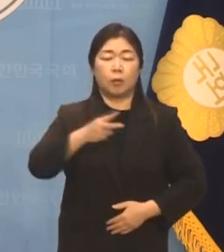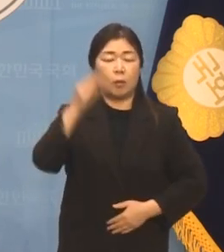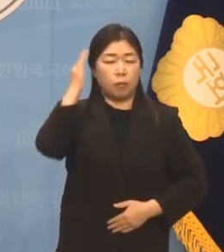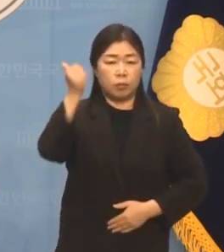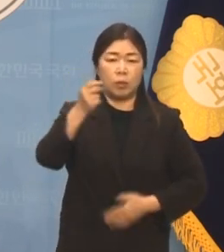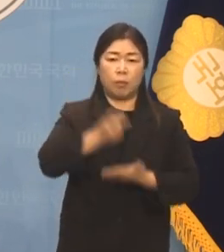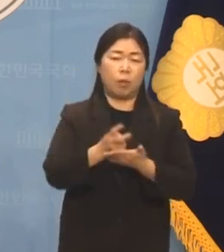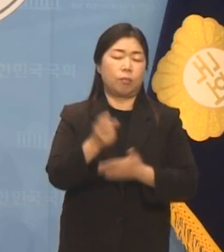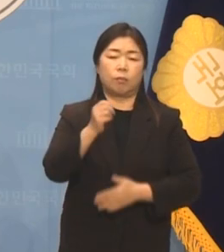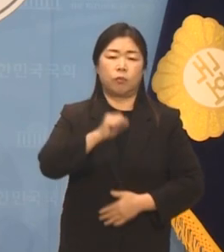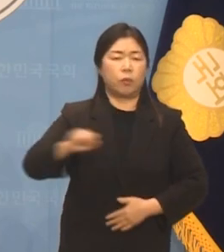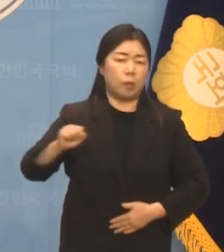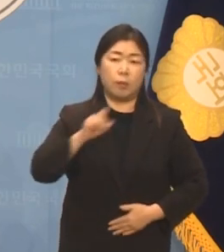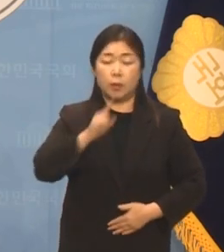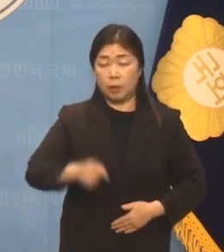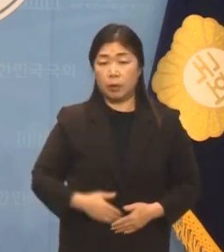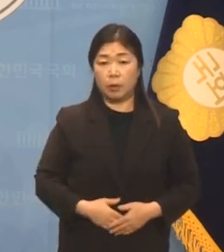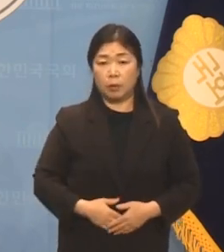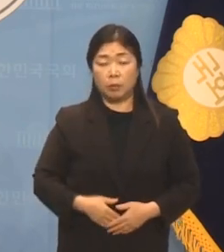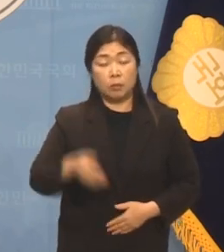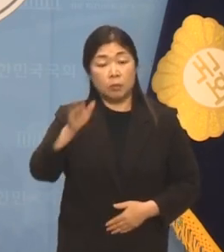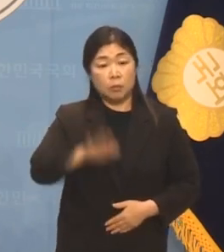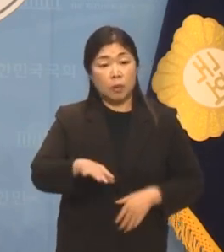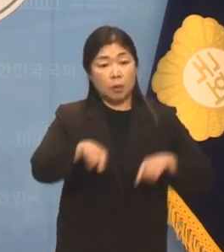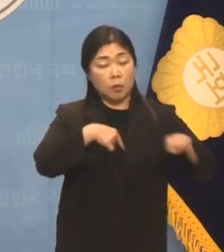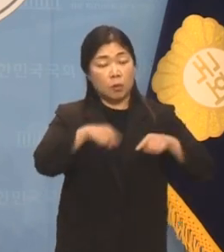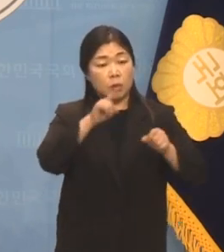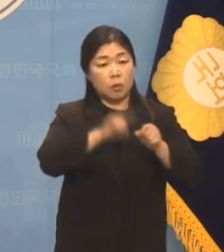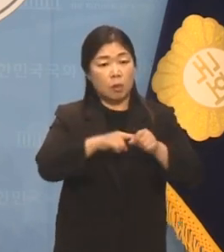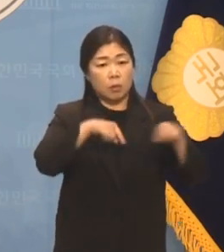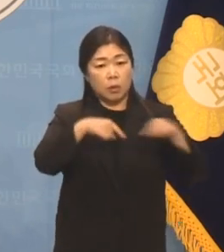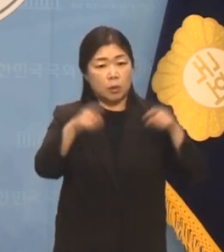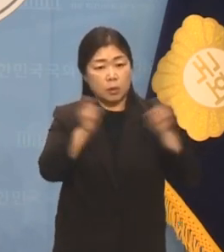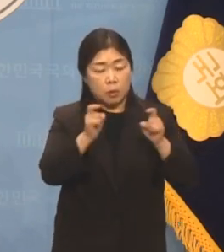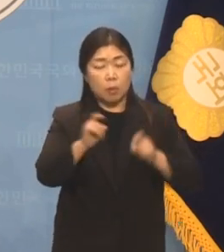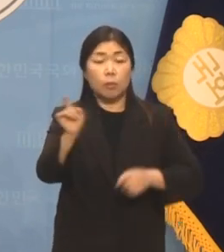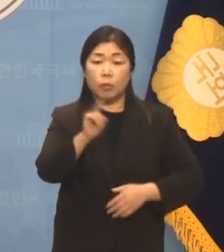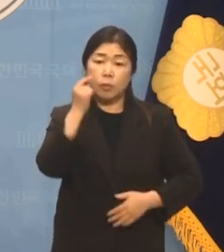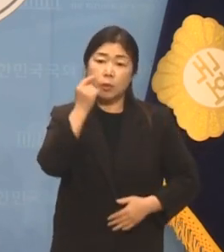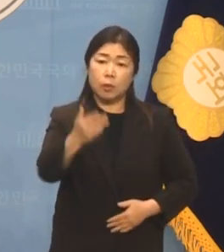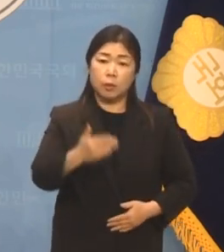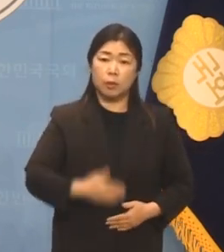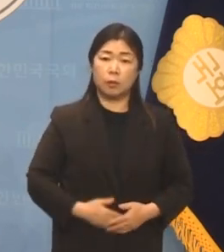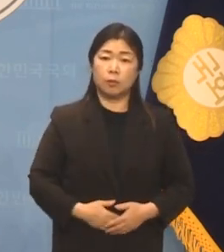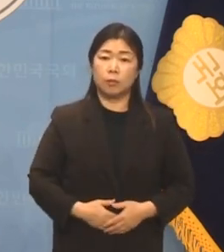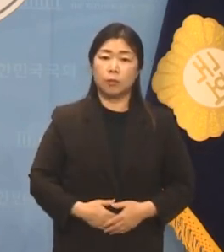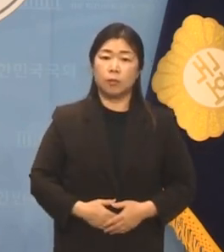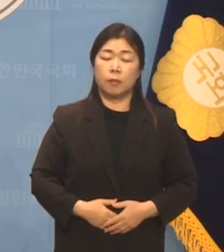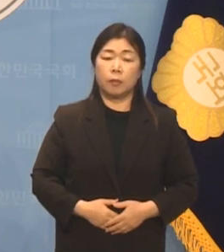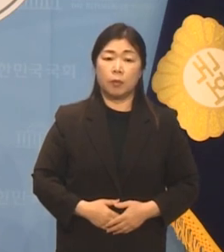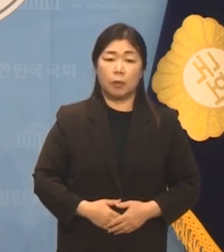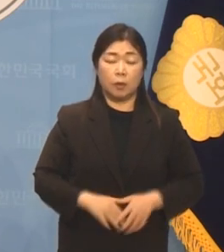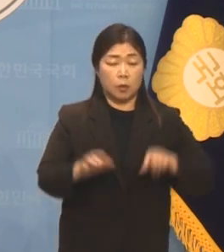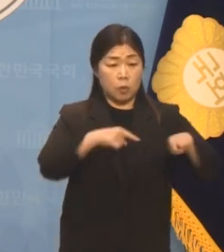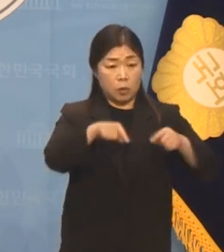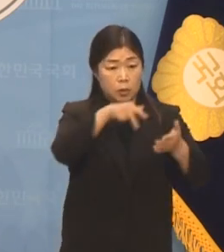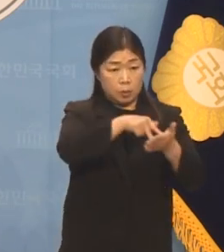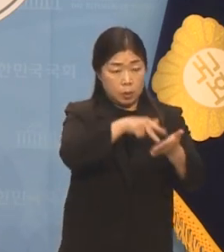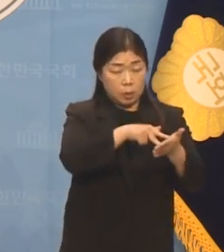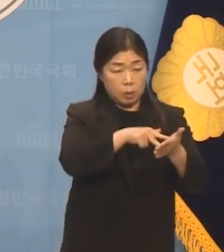정쟁이고 무엇이 위헌입니까 정권 보기에 맞득지 않으면 정쟁이고